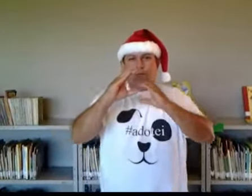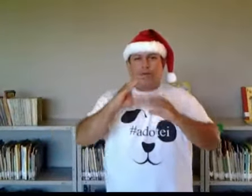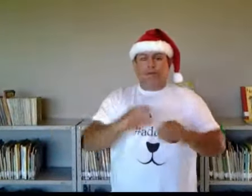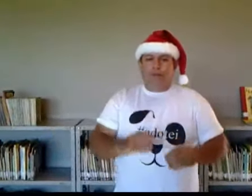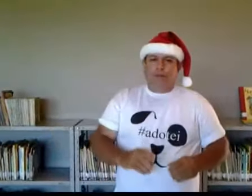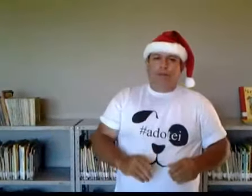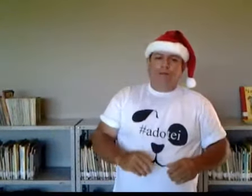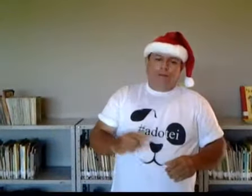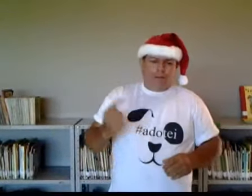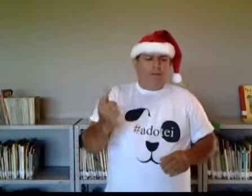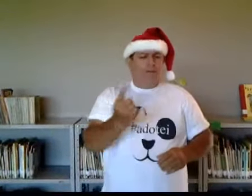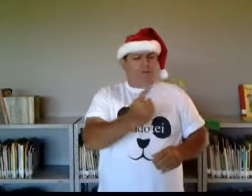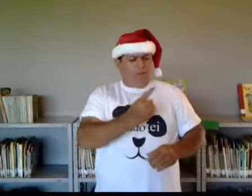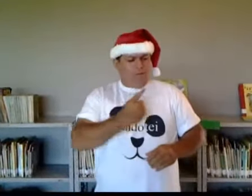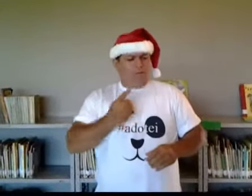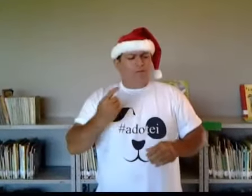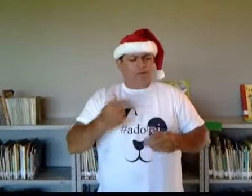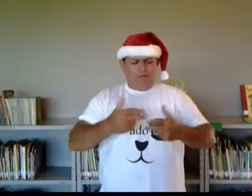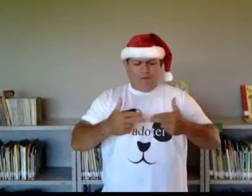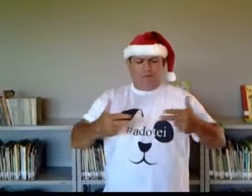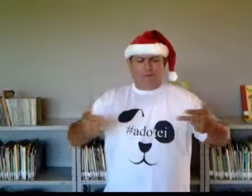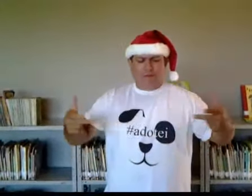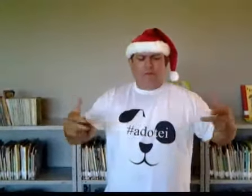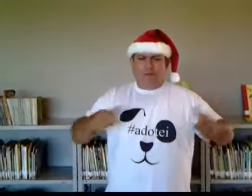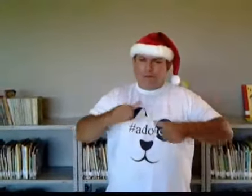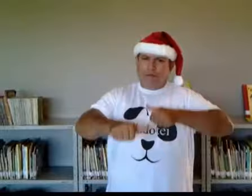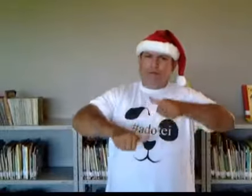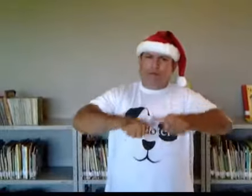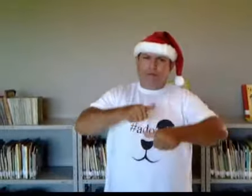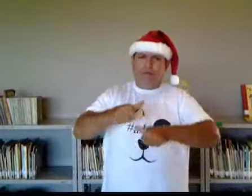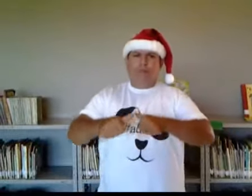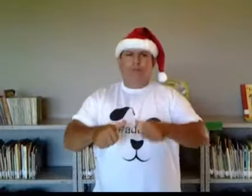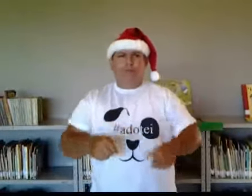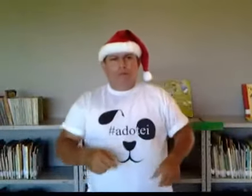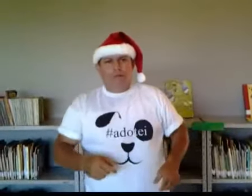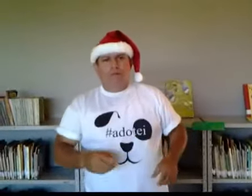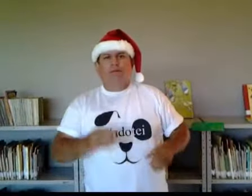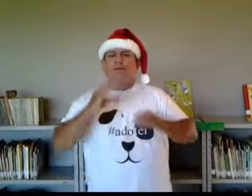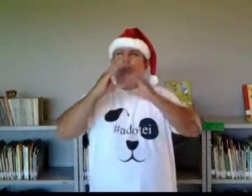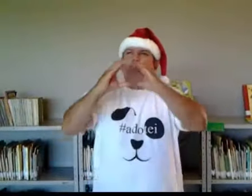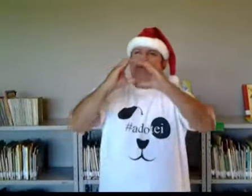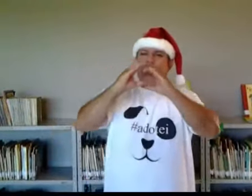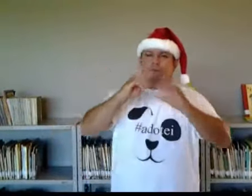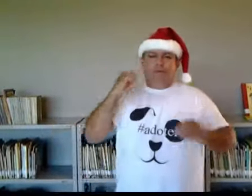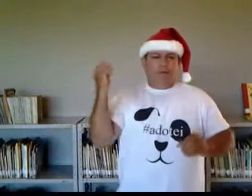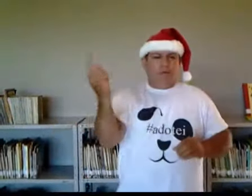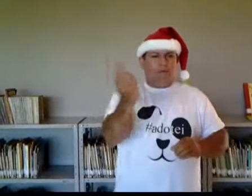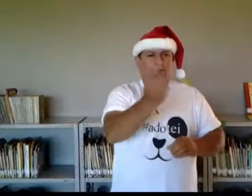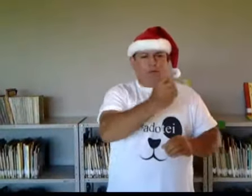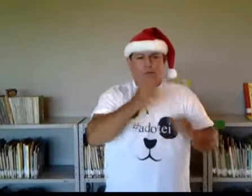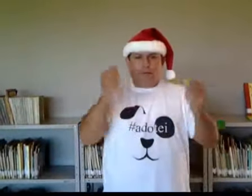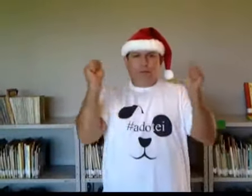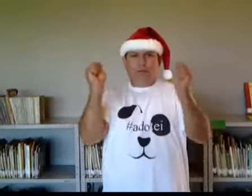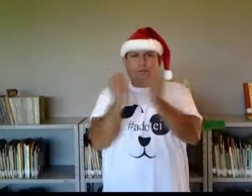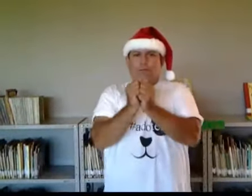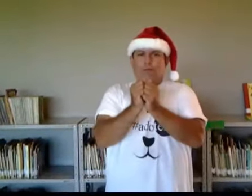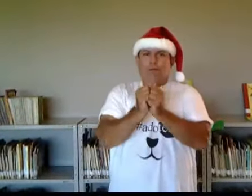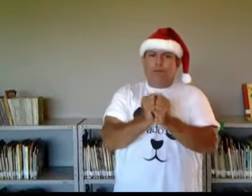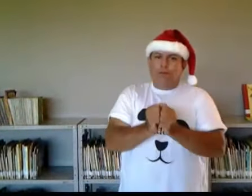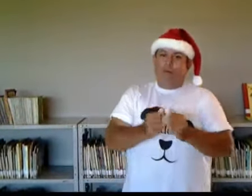coisa mudasse Cantaríamos todos por um mundo